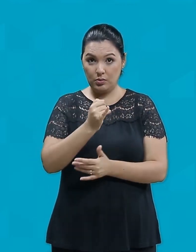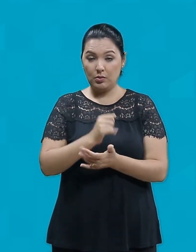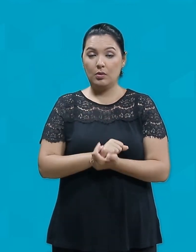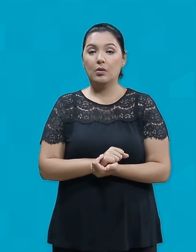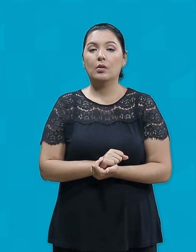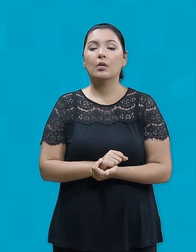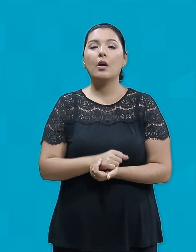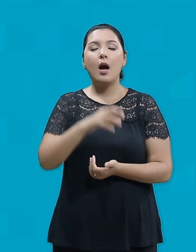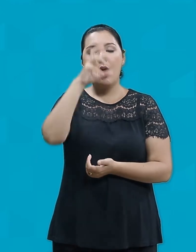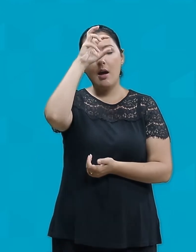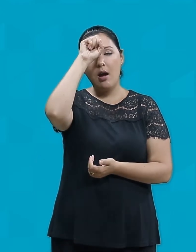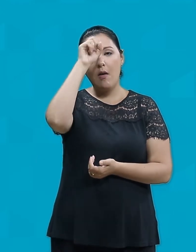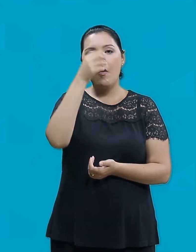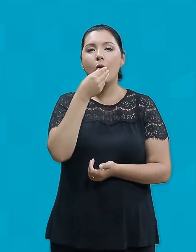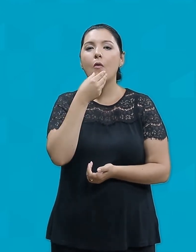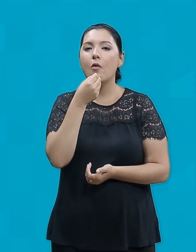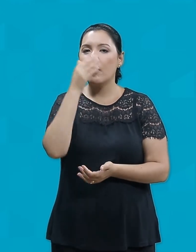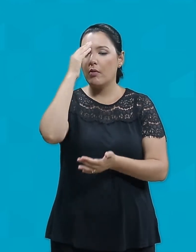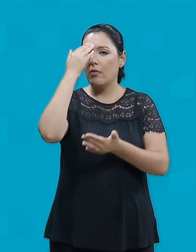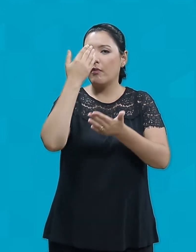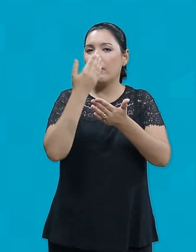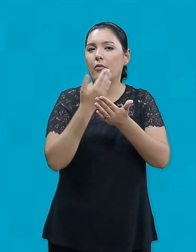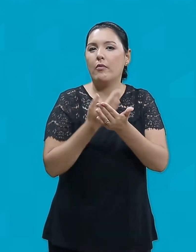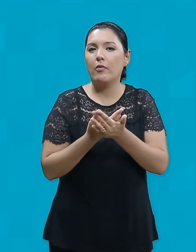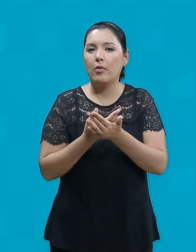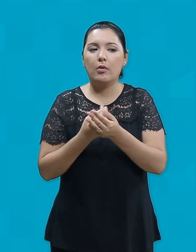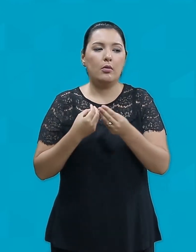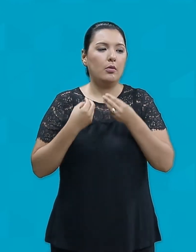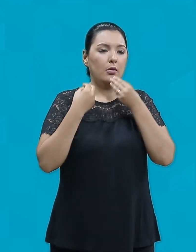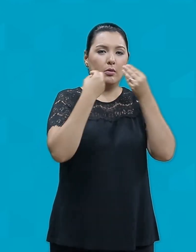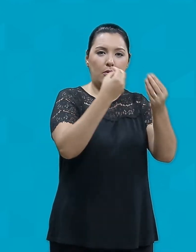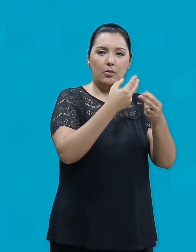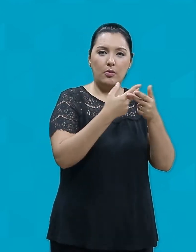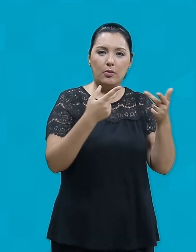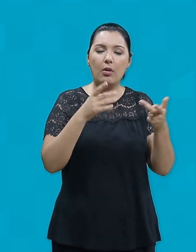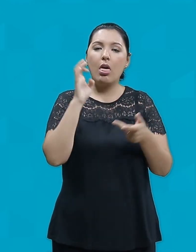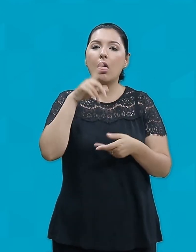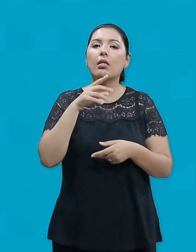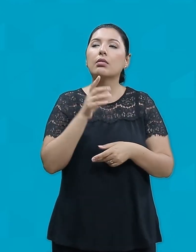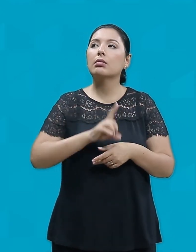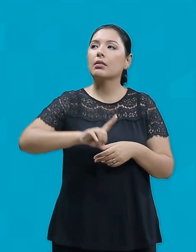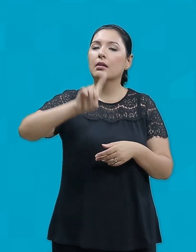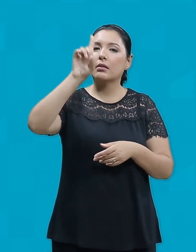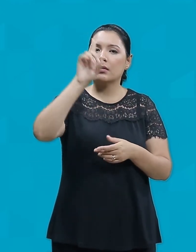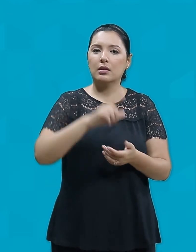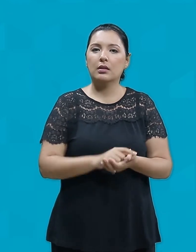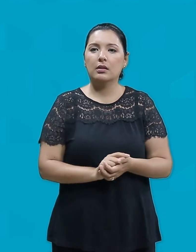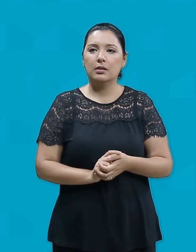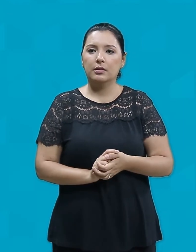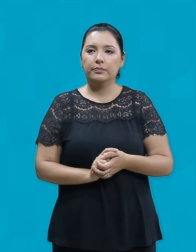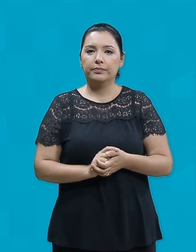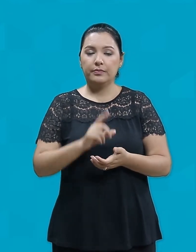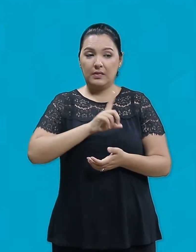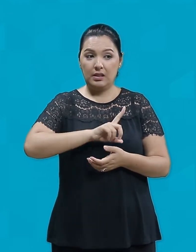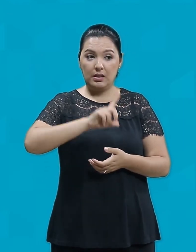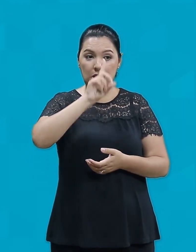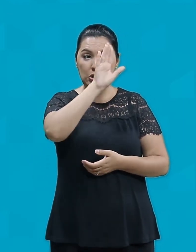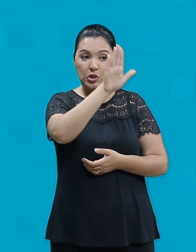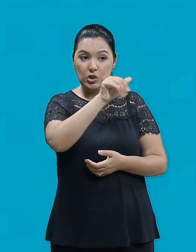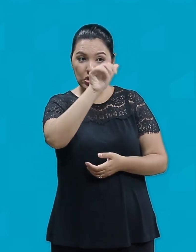o homem que confia seus talentos é Deus As pessoas que Ele chamou para administrar